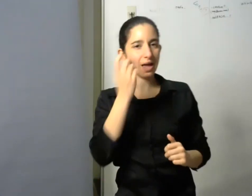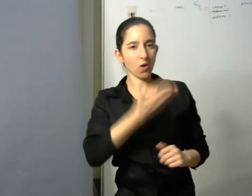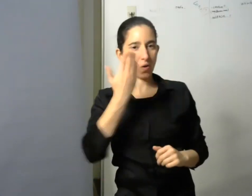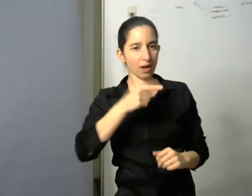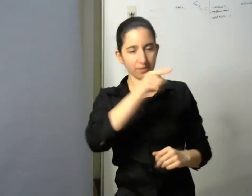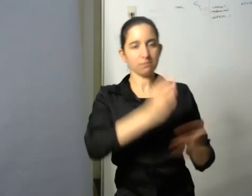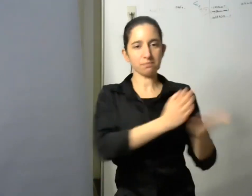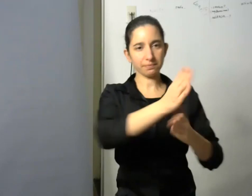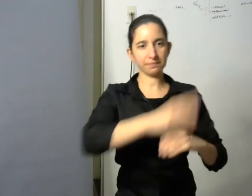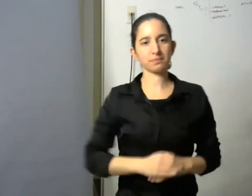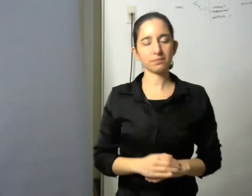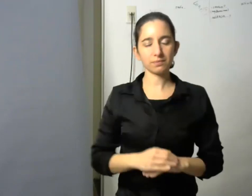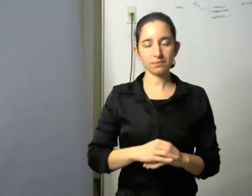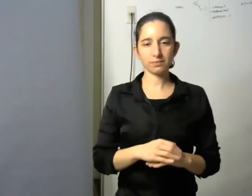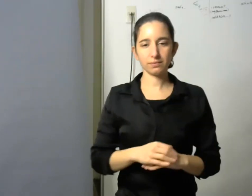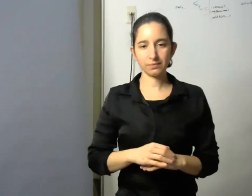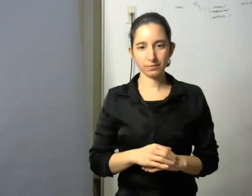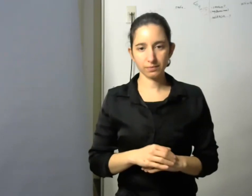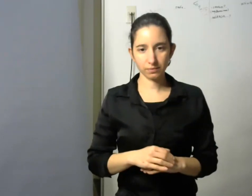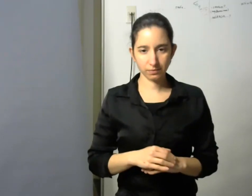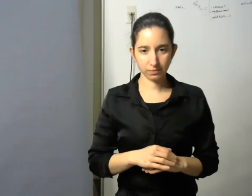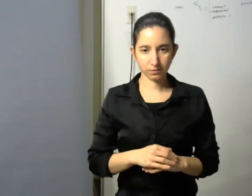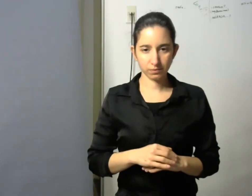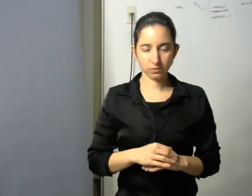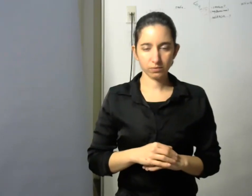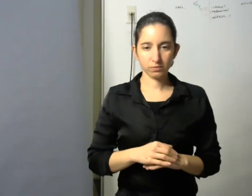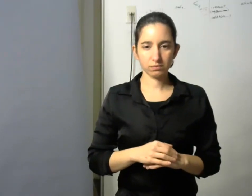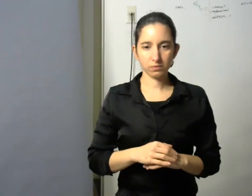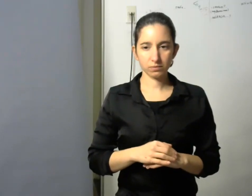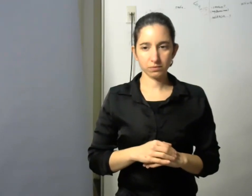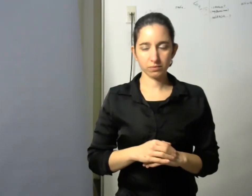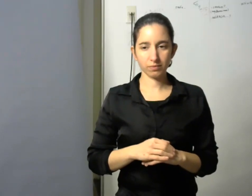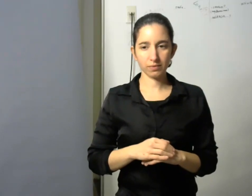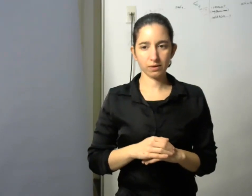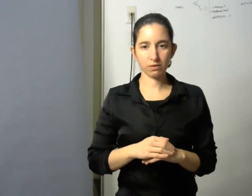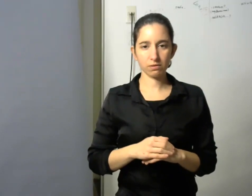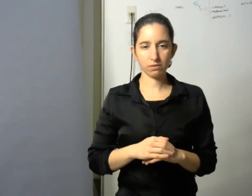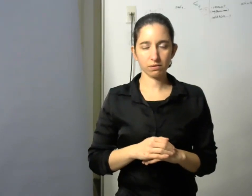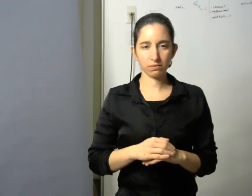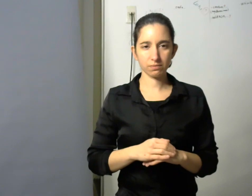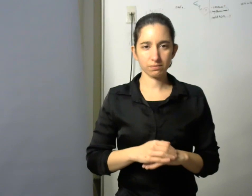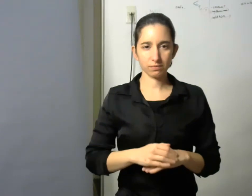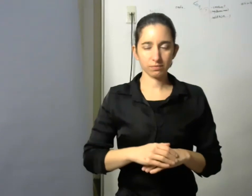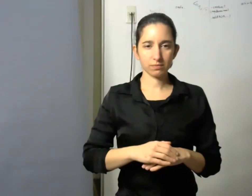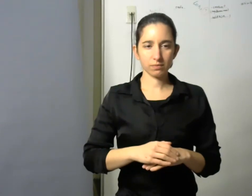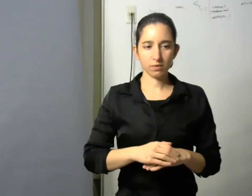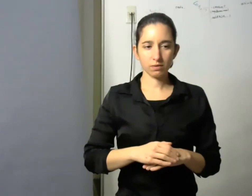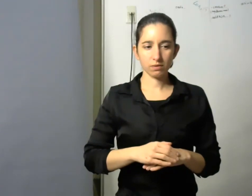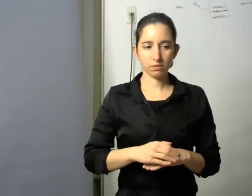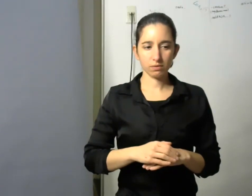altavoz bueno decir eso que ese rol nos parece fundamental no solo de validar lo que está hecho